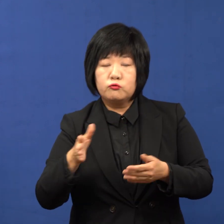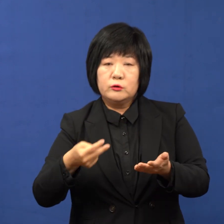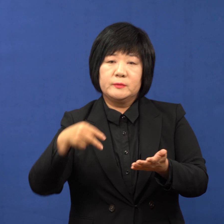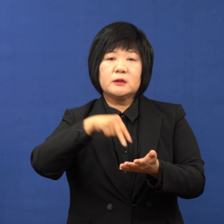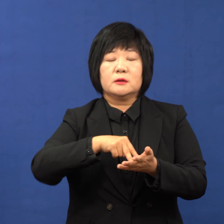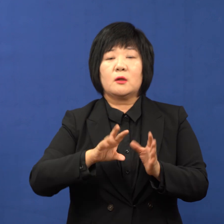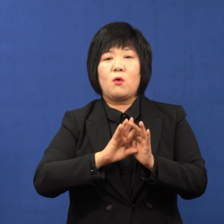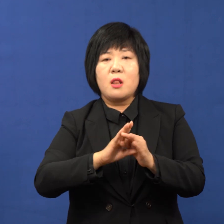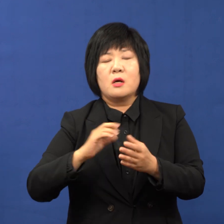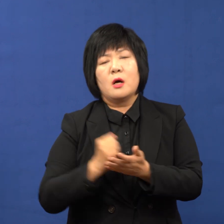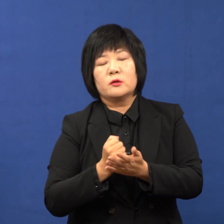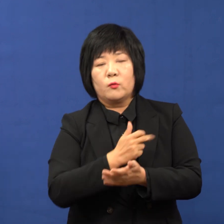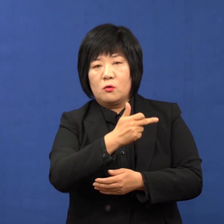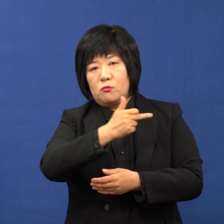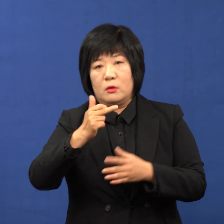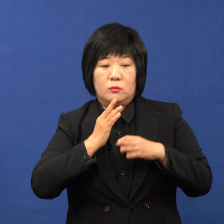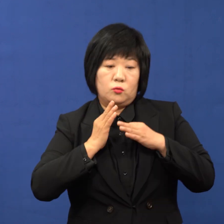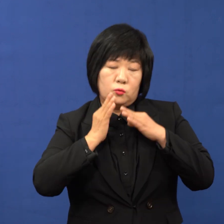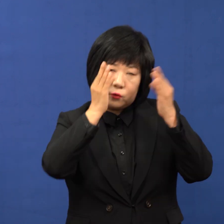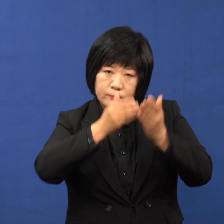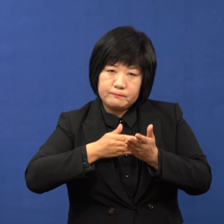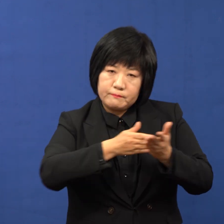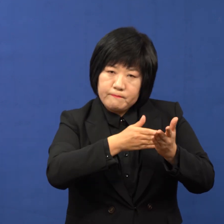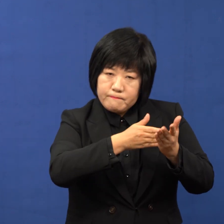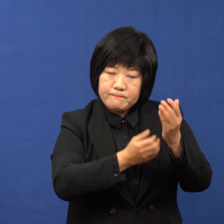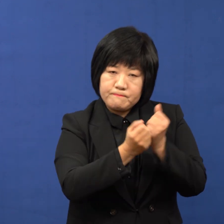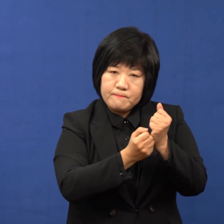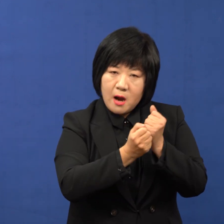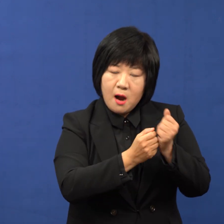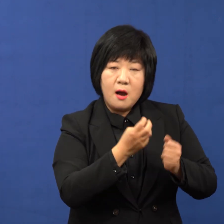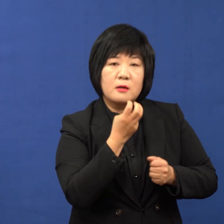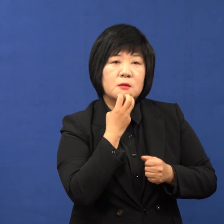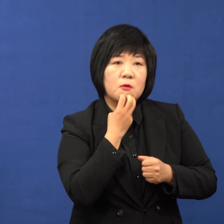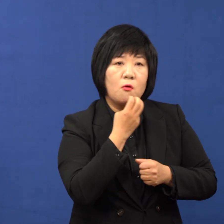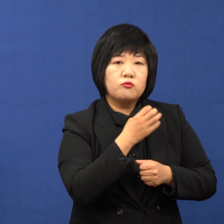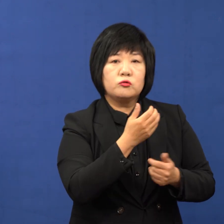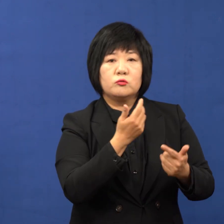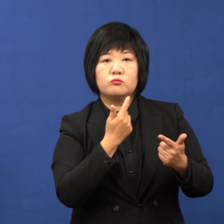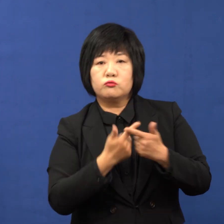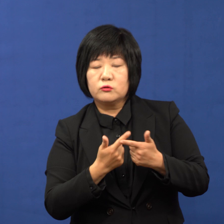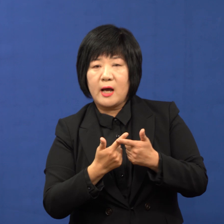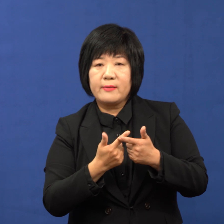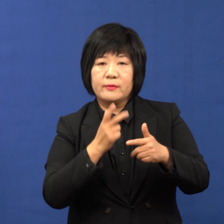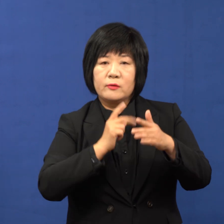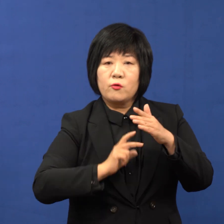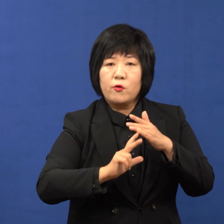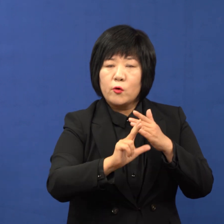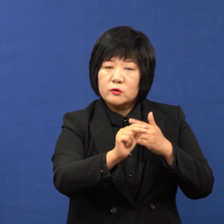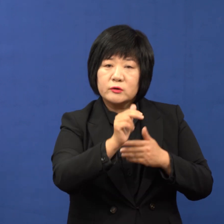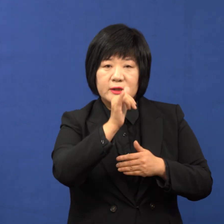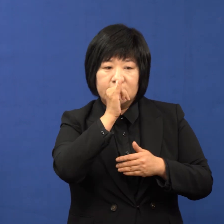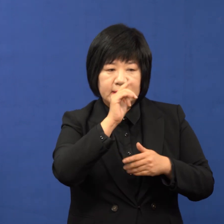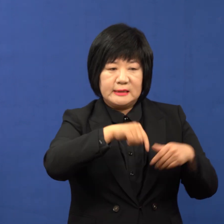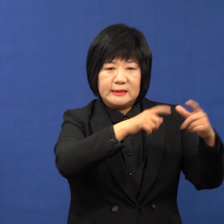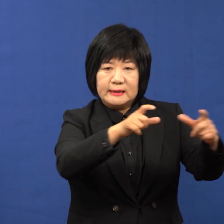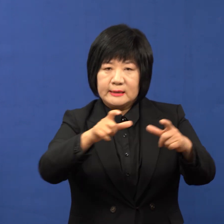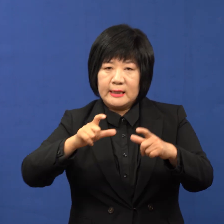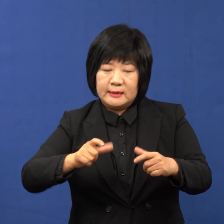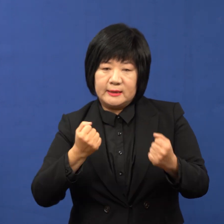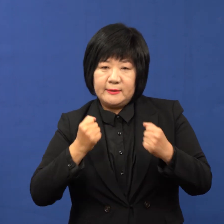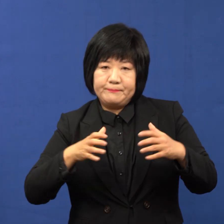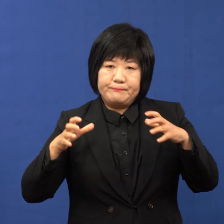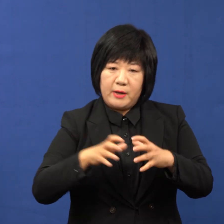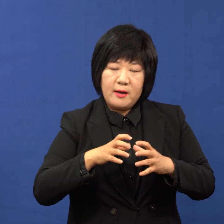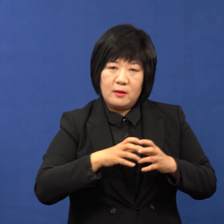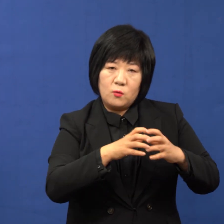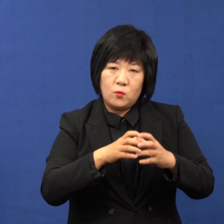사실은 노력도 많이 하고 서울, 저희 부산을 보러타 도시철도를 가지고 있는 지자체가 합심해서 많이 노력을